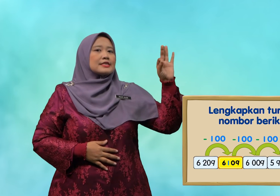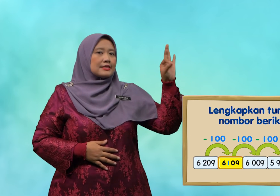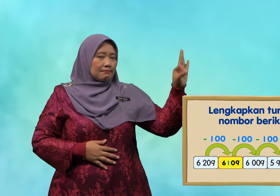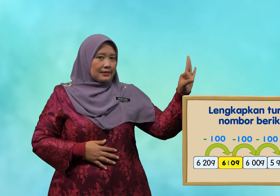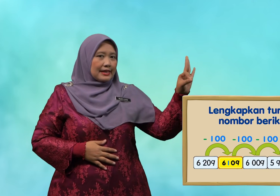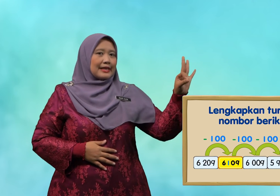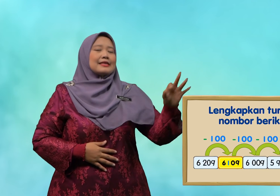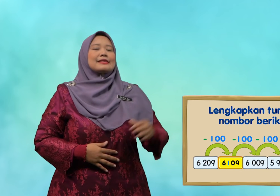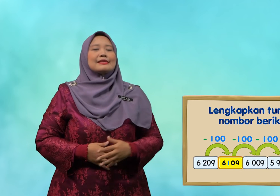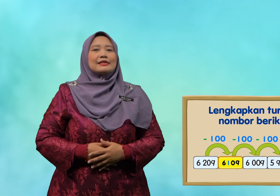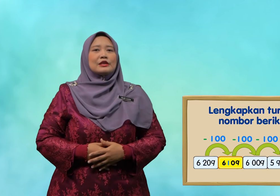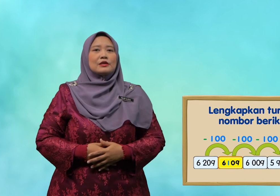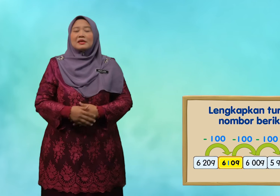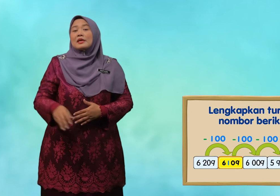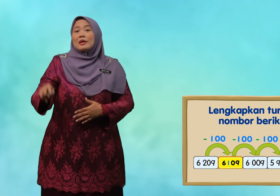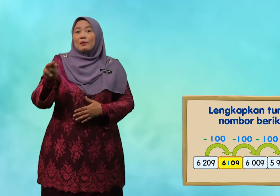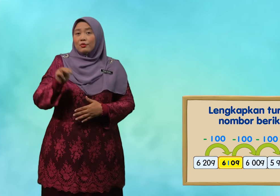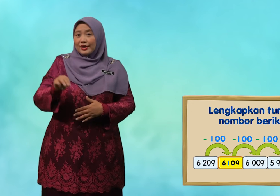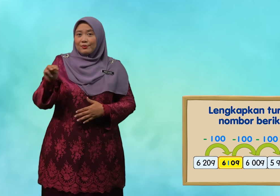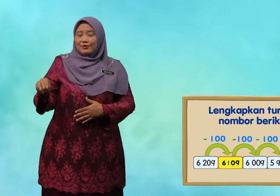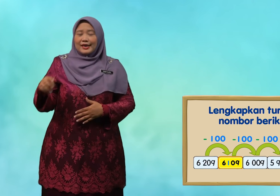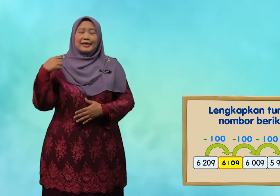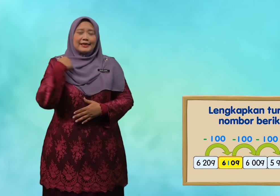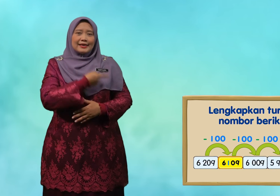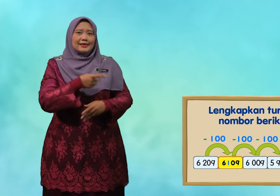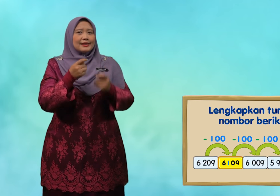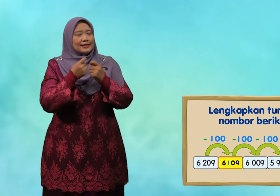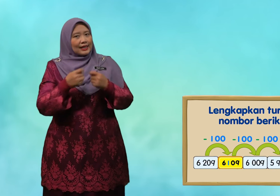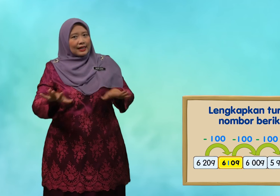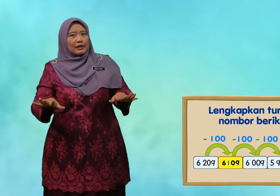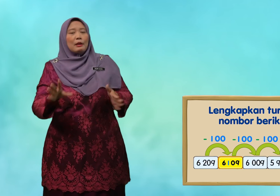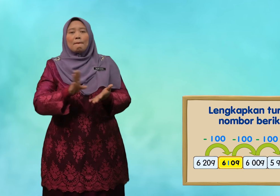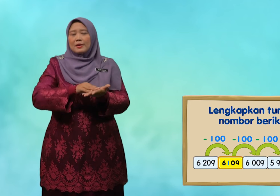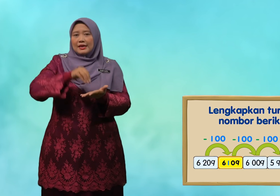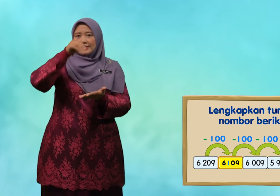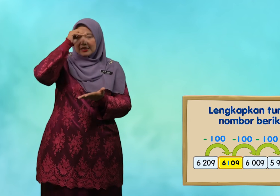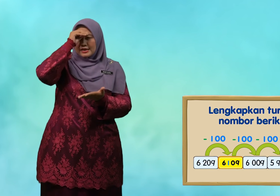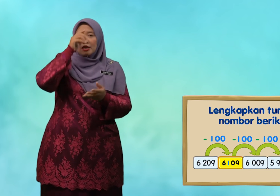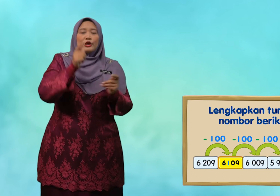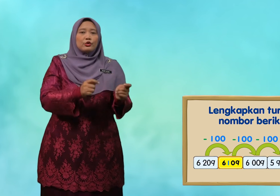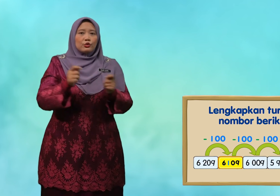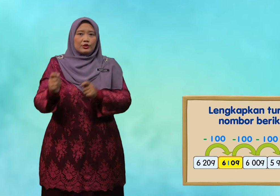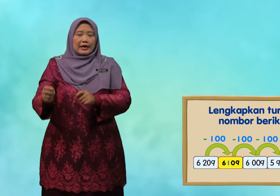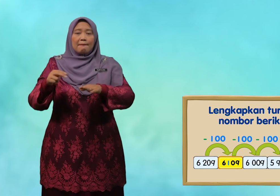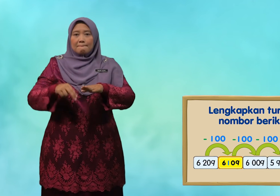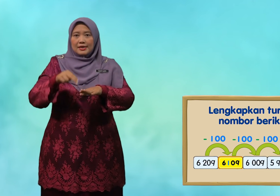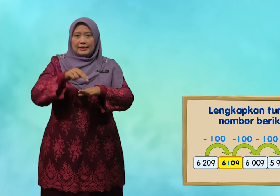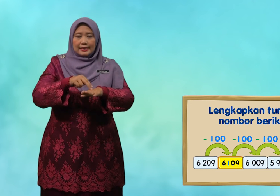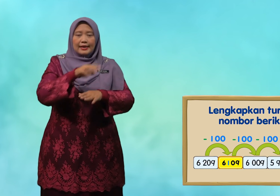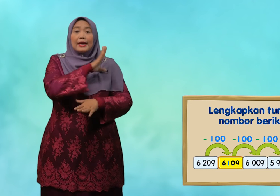sembilan murid-murid kita telah belajar turutan menaik